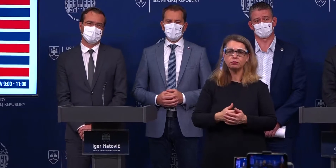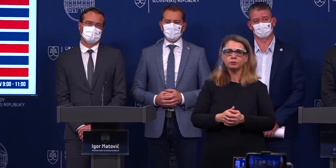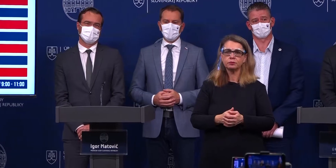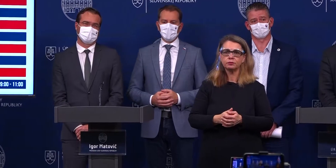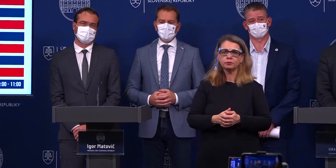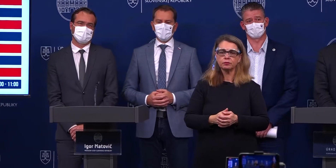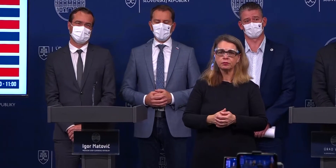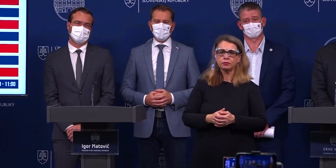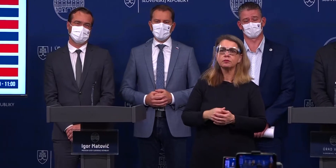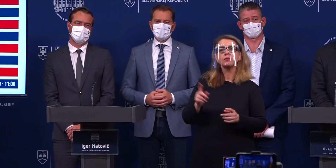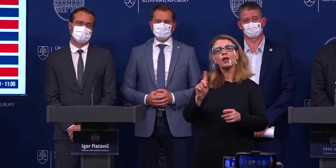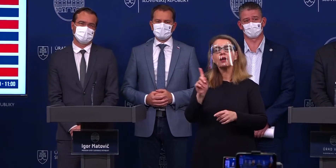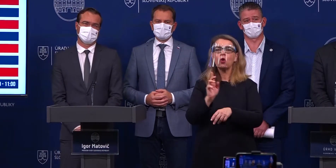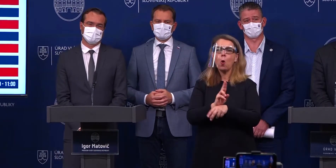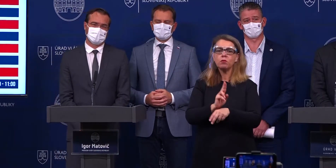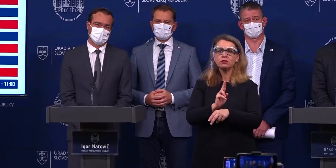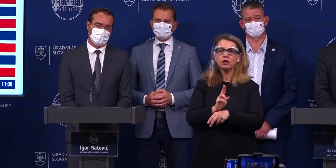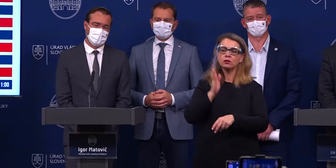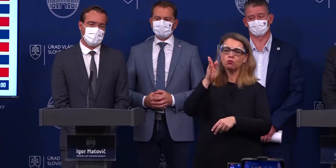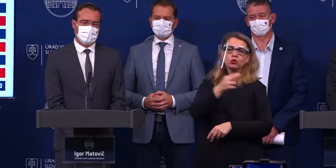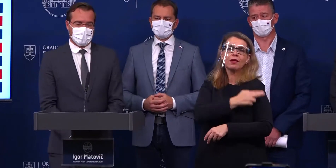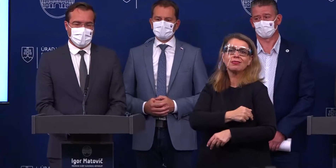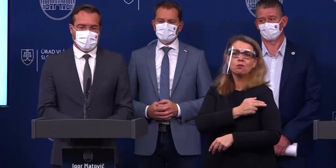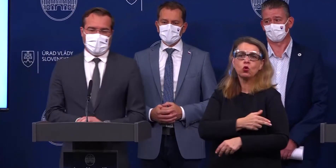možno aké opatrenia v najbližších dňoch plánujete. Ďakujem.